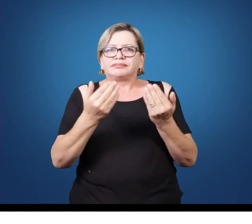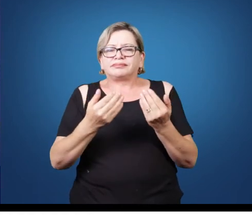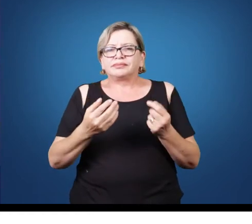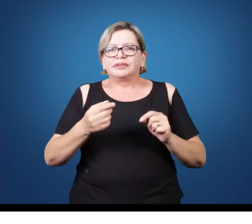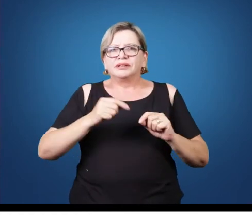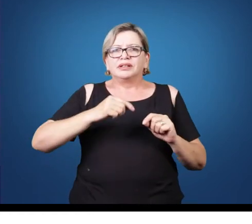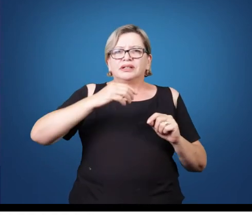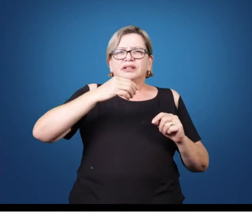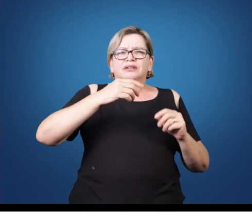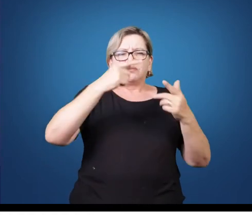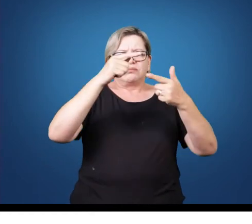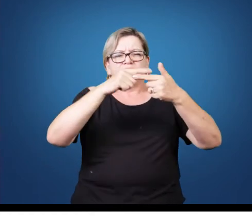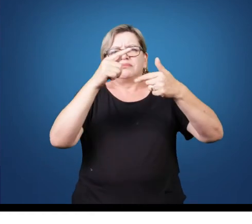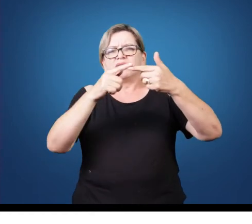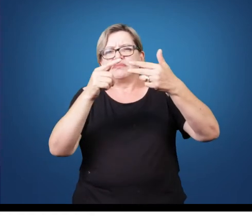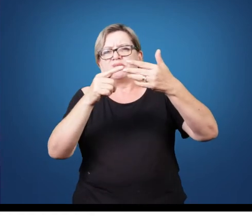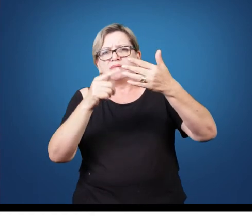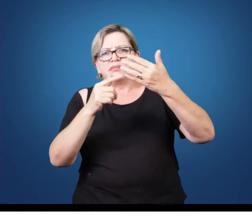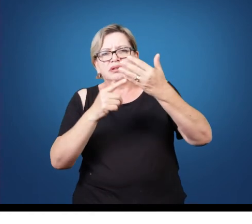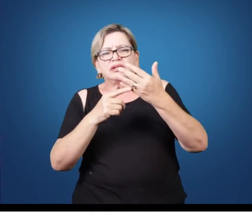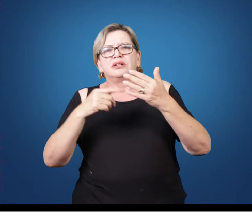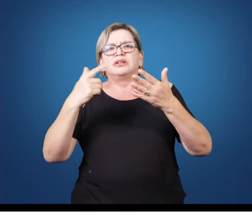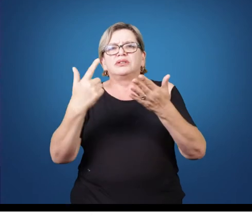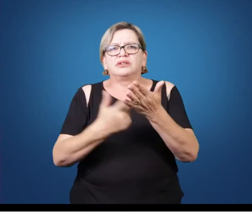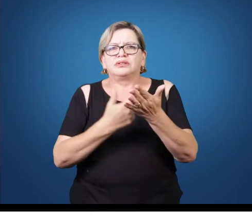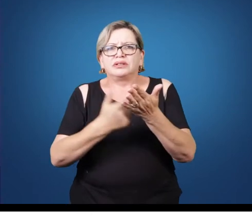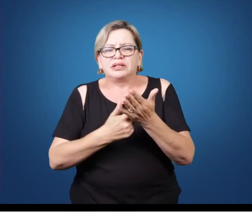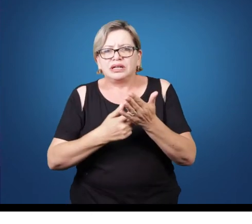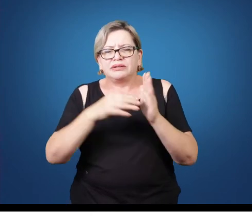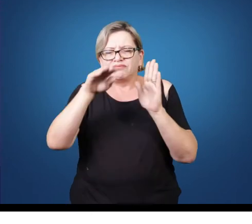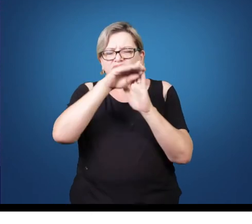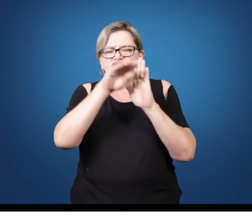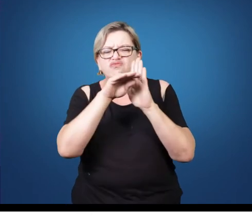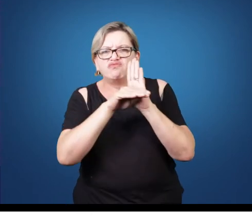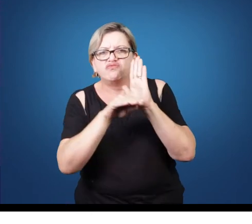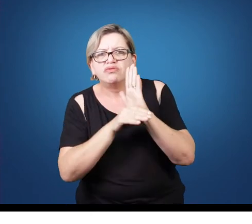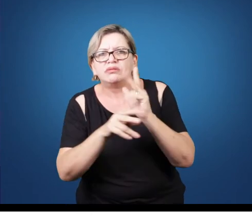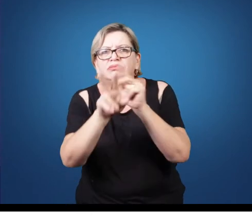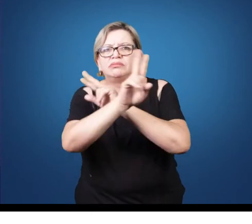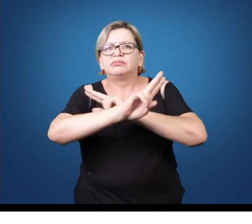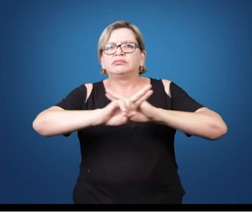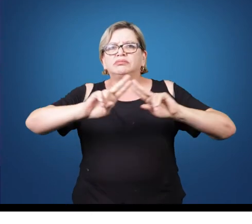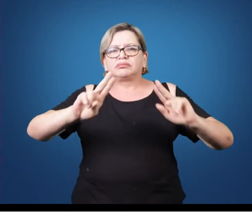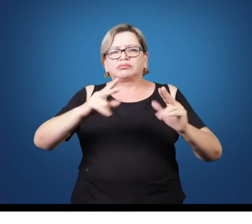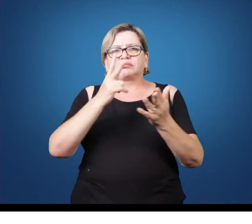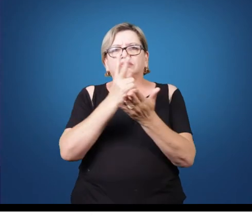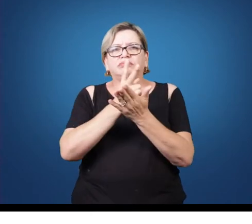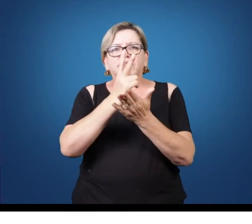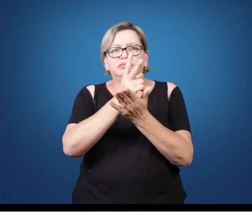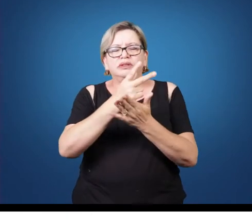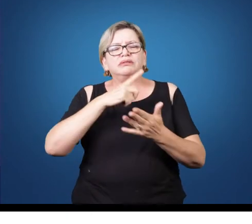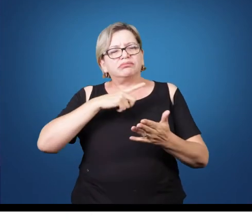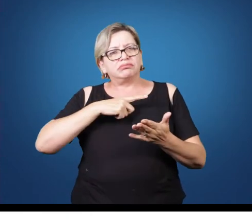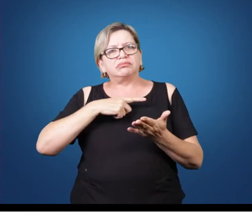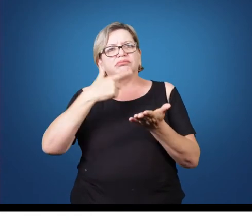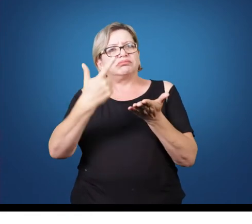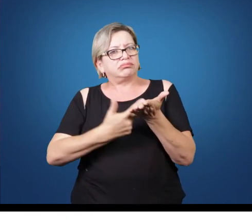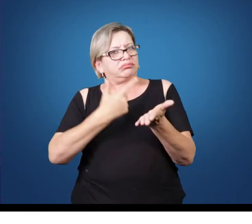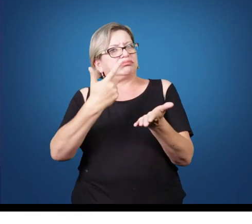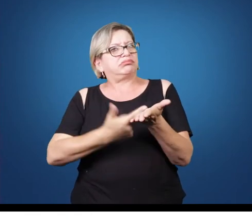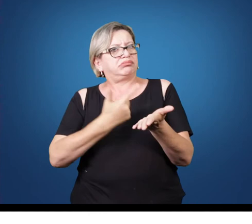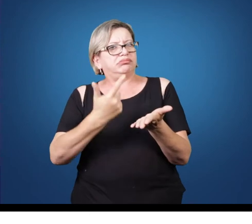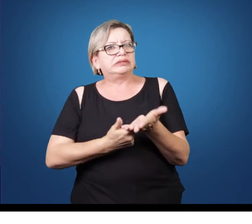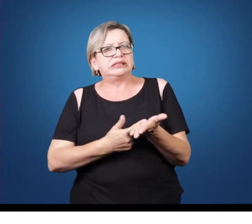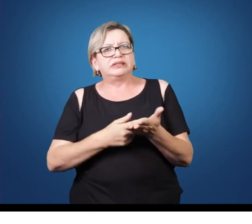Alexandre Scriabin, Léo Brower, só uma lista aqui de nomes que estão todos colocados aí no e-book de vocês,